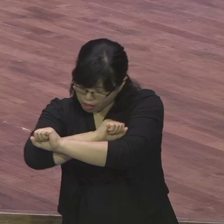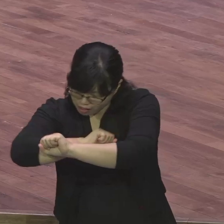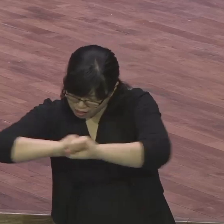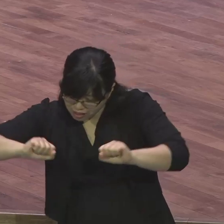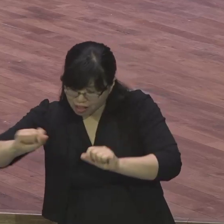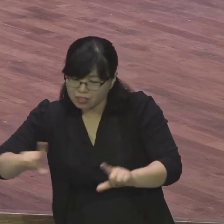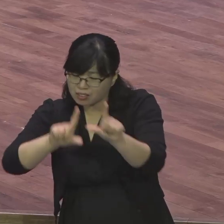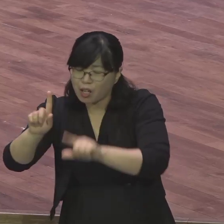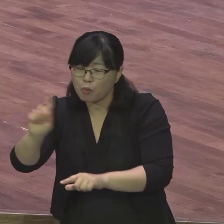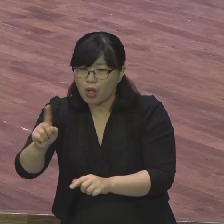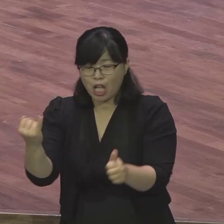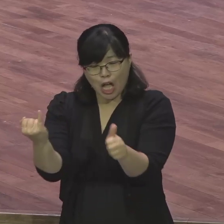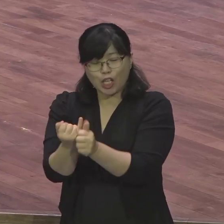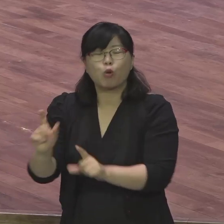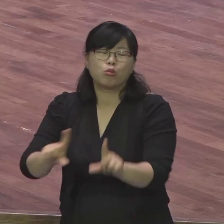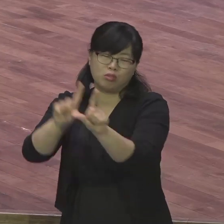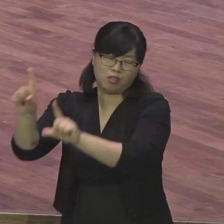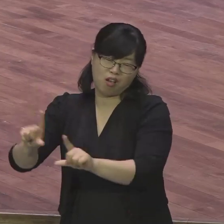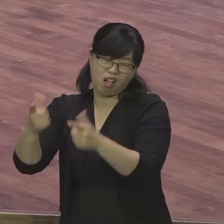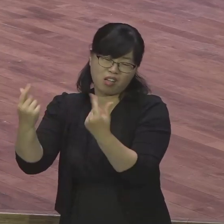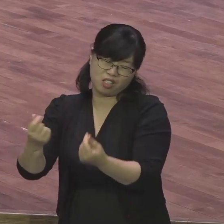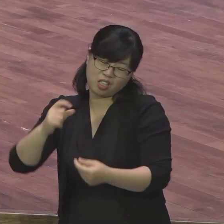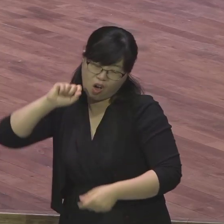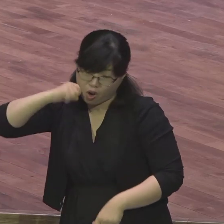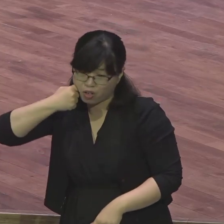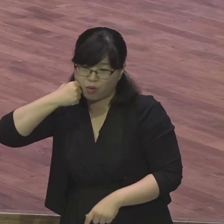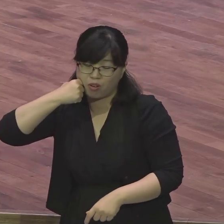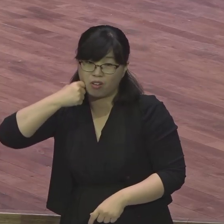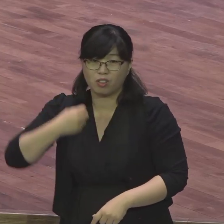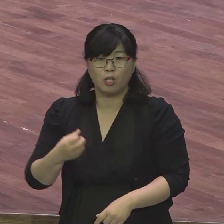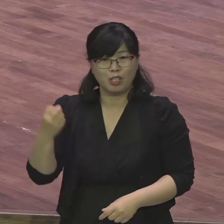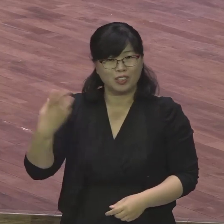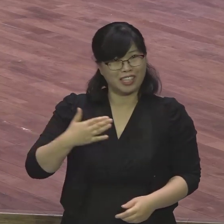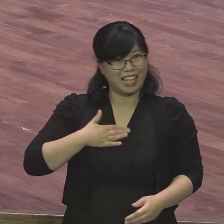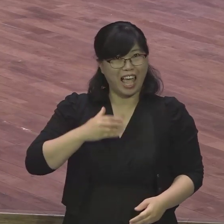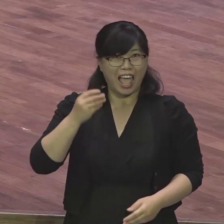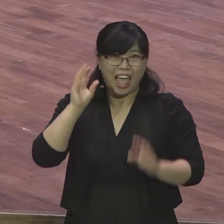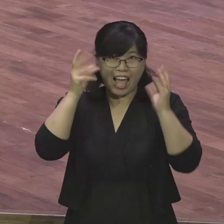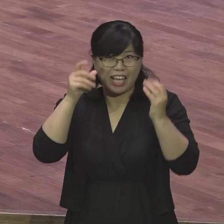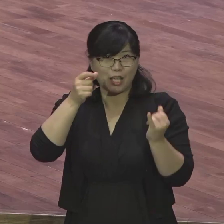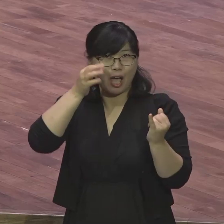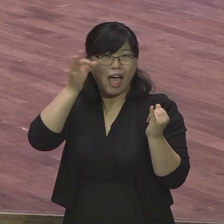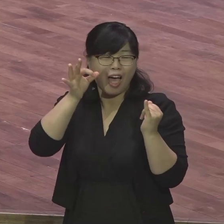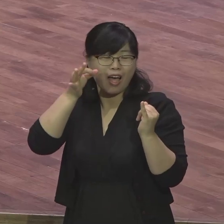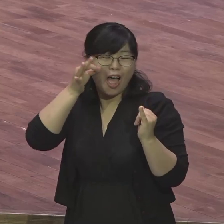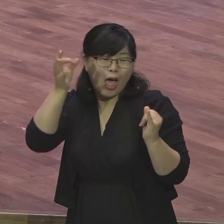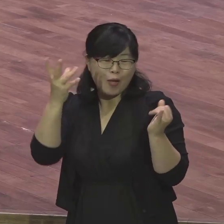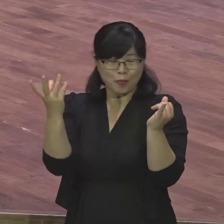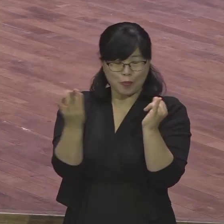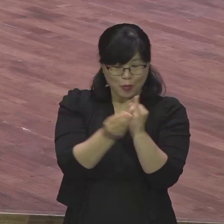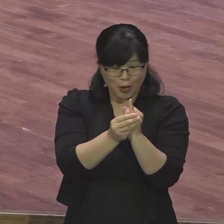아이를 낳는 것은 산에 오르는 것이다 그러나 아이를 키우는 것은 사막을 지나는 것이다